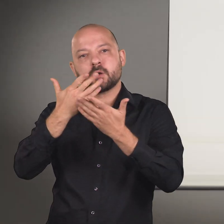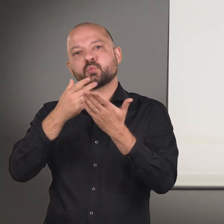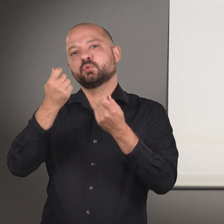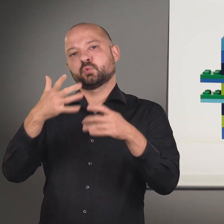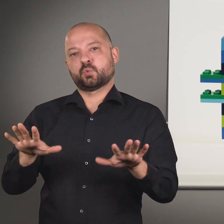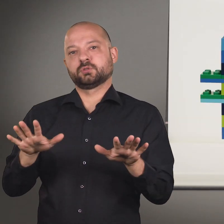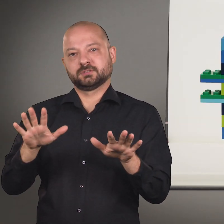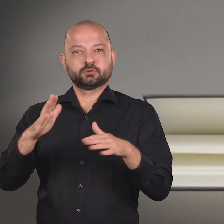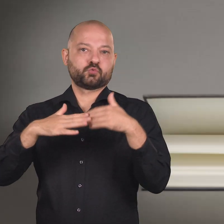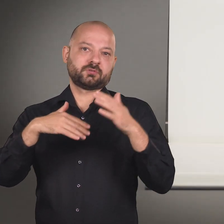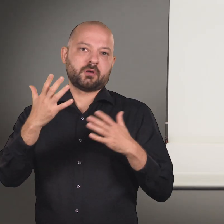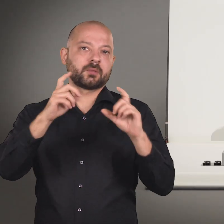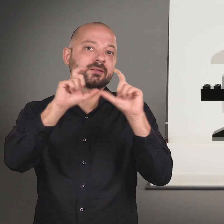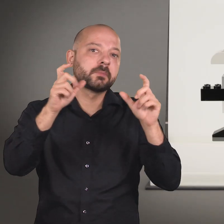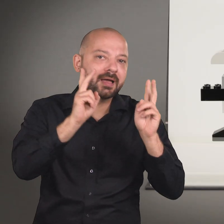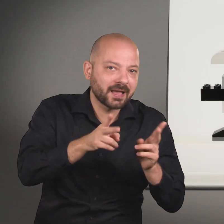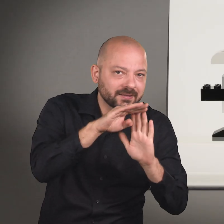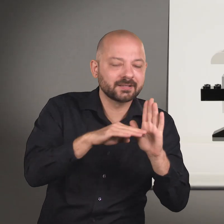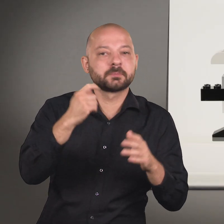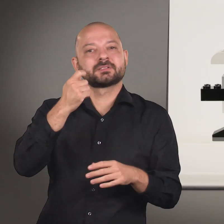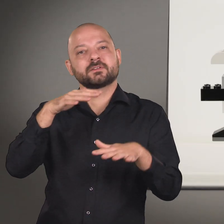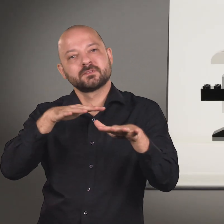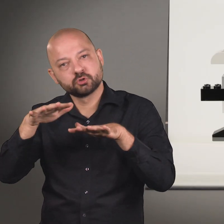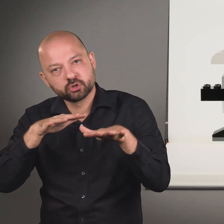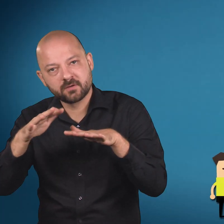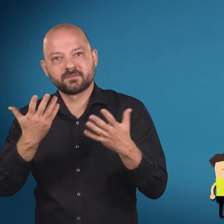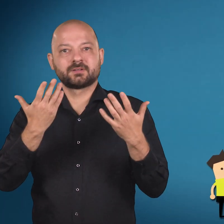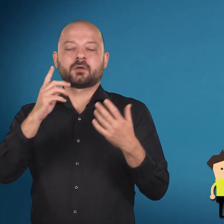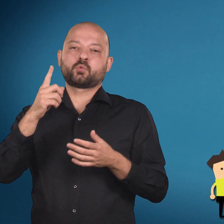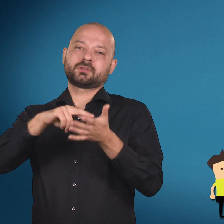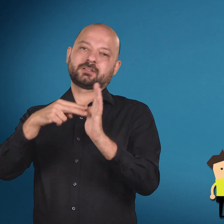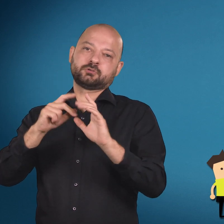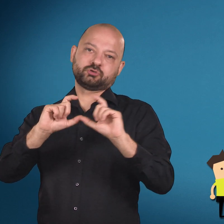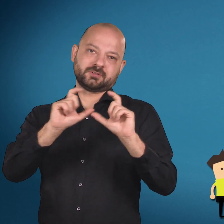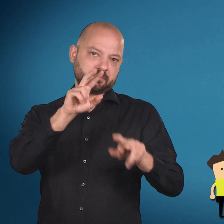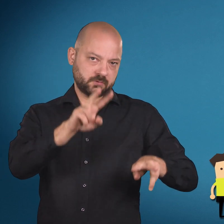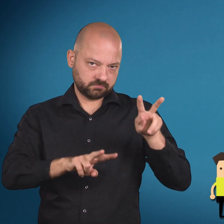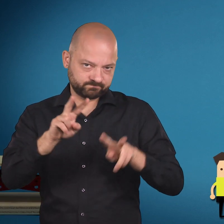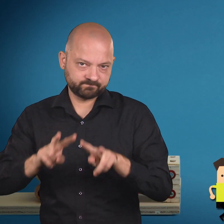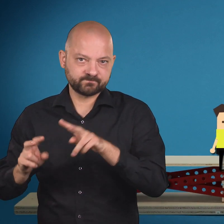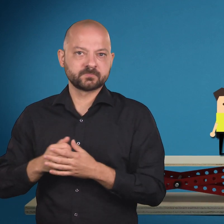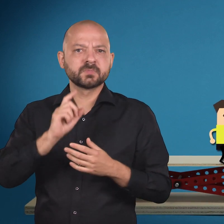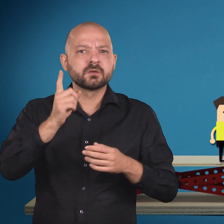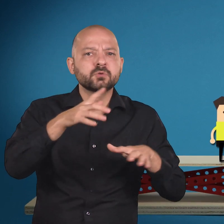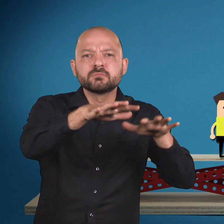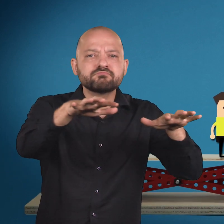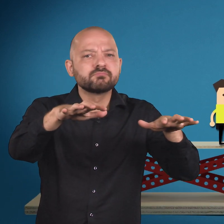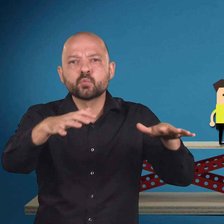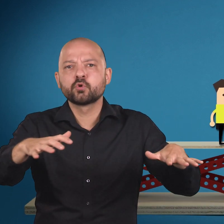betriebswirtschaftlichen und technischen Themen. Und das gewerksübergreifend für alle Handwerksbetriebe und deren Angestellte und